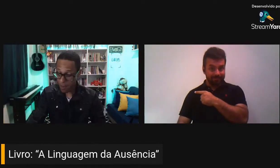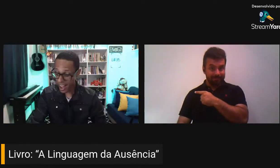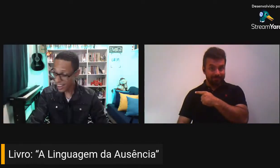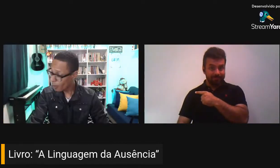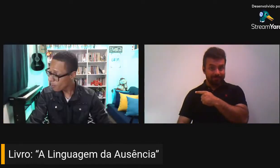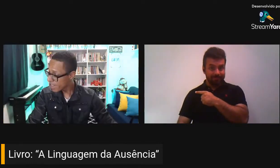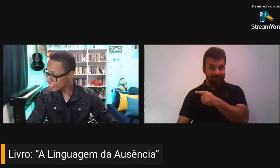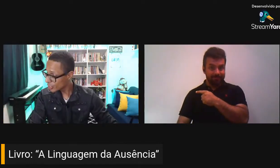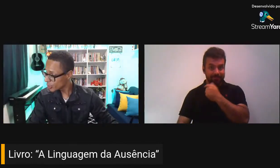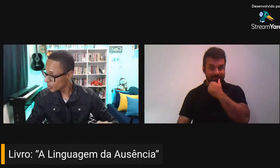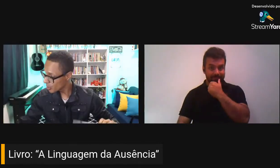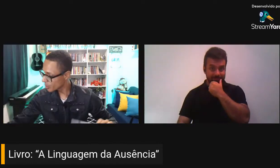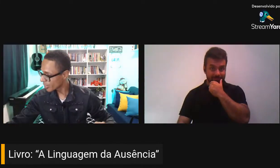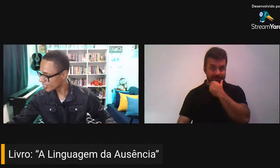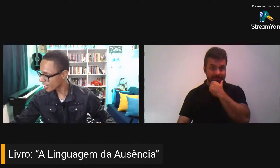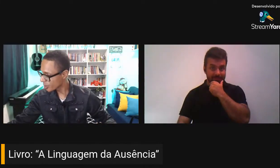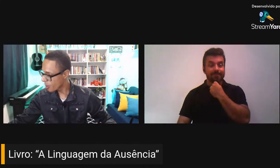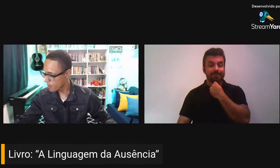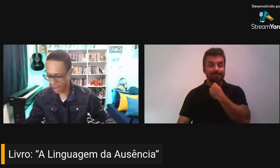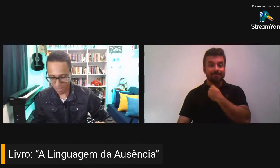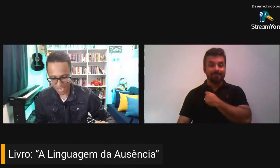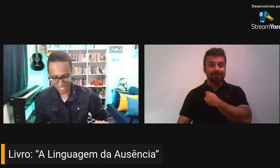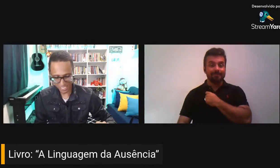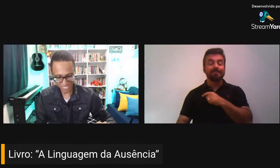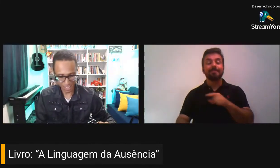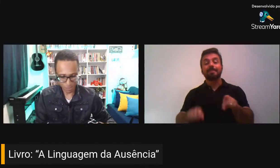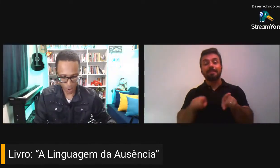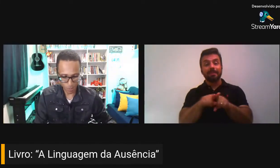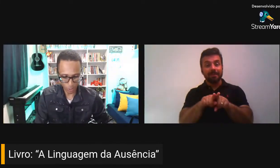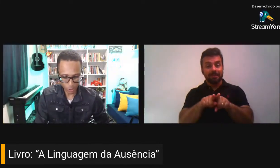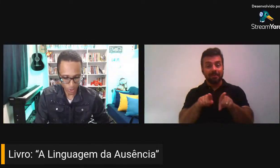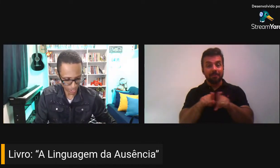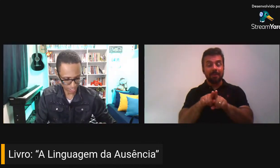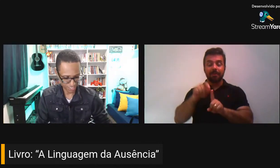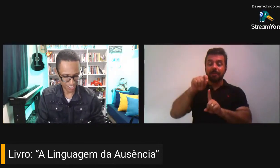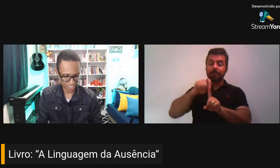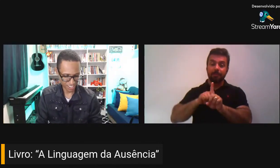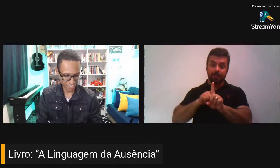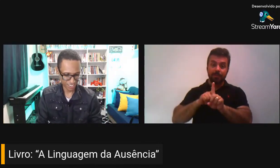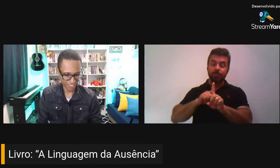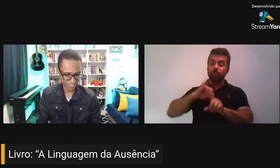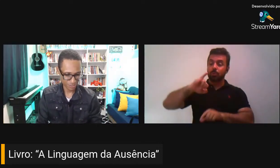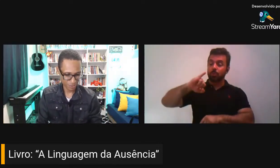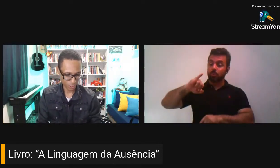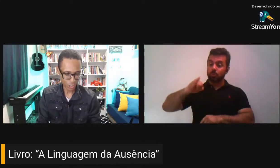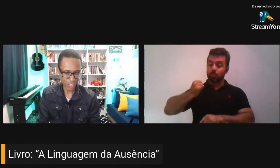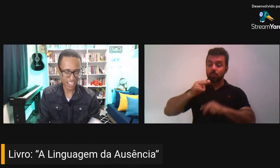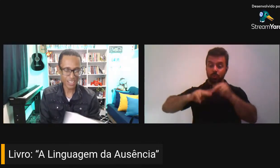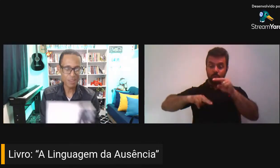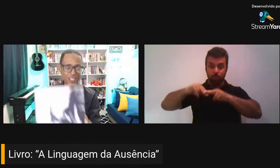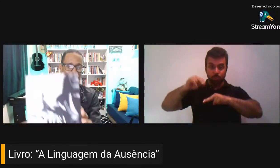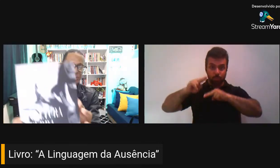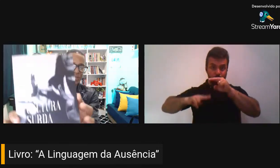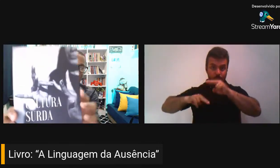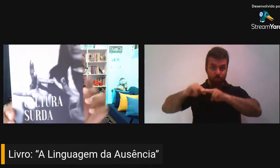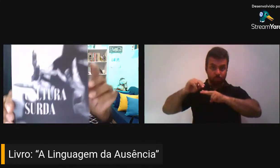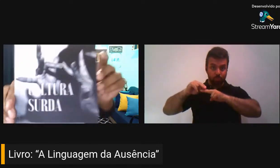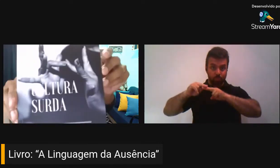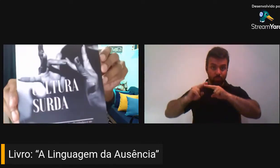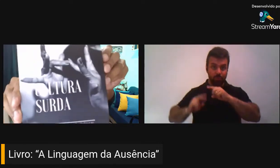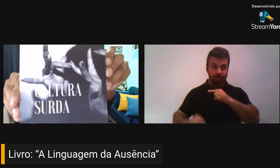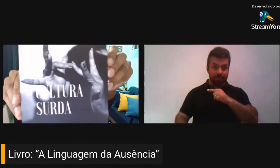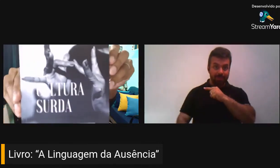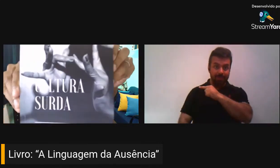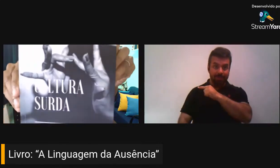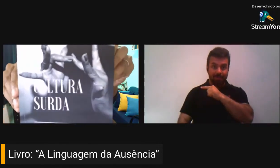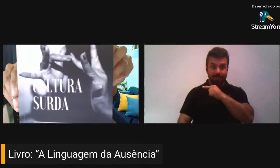e para o mês de junho, que chegou para mim, da própria autora, vou sortear lá no mês de junho, ó,